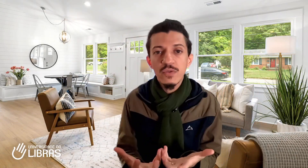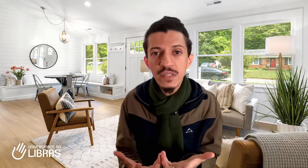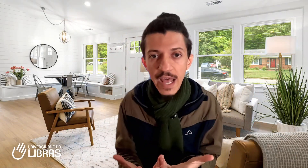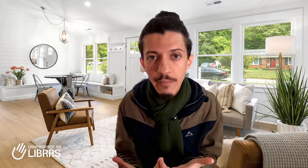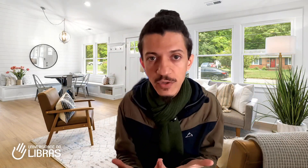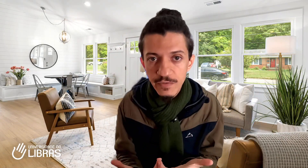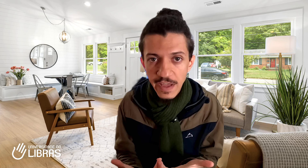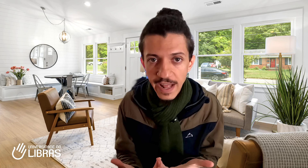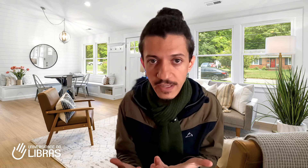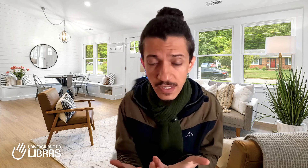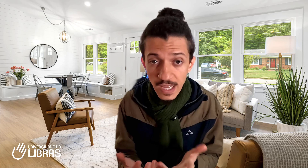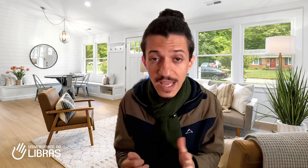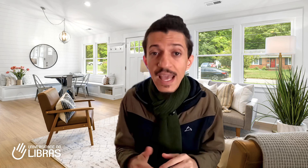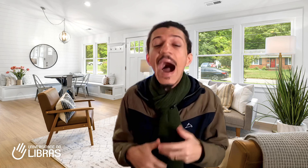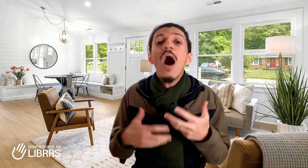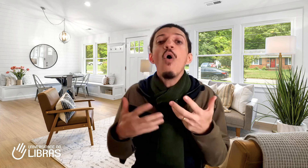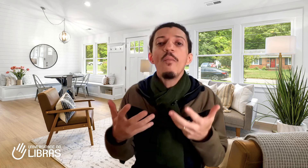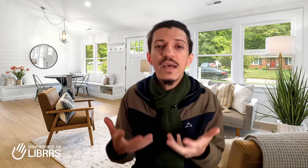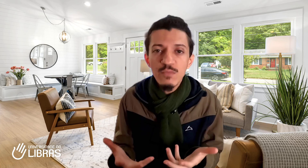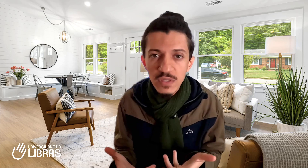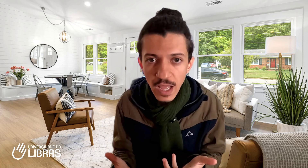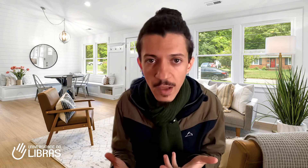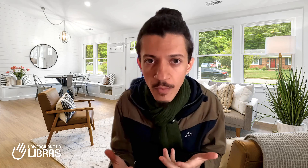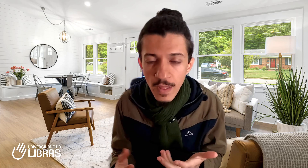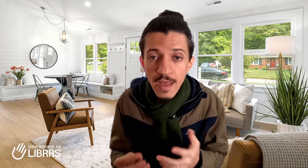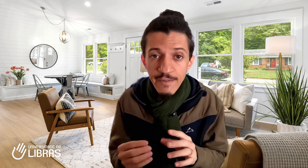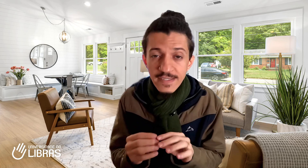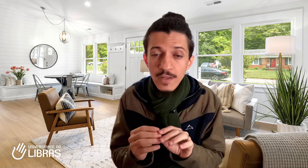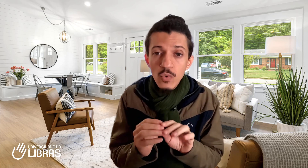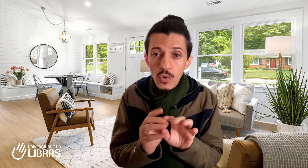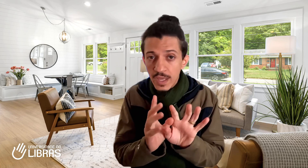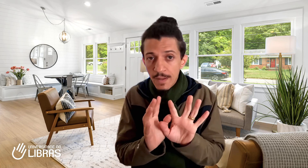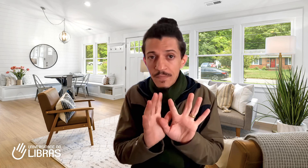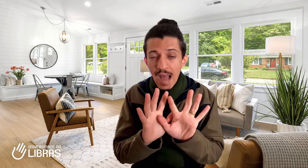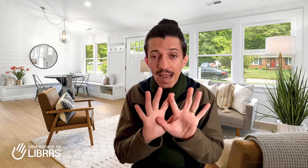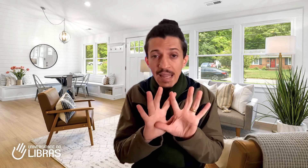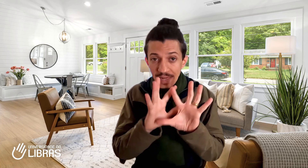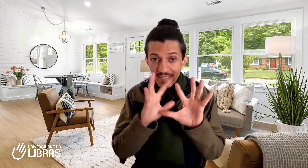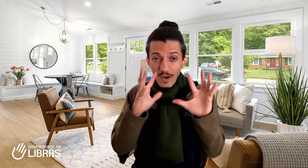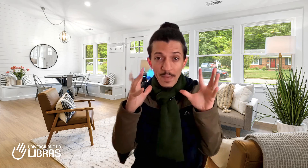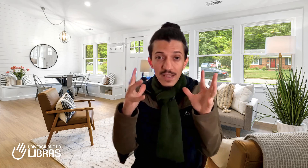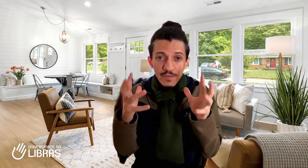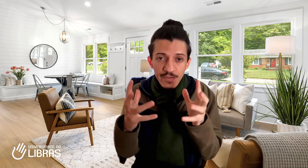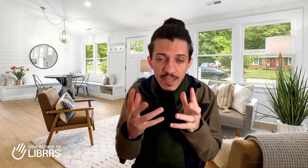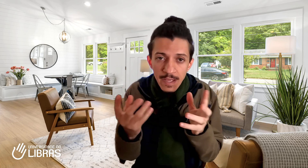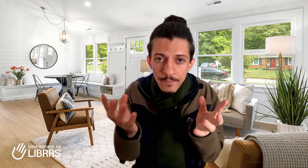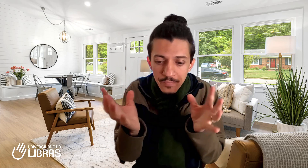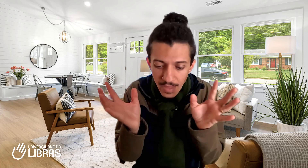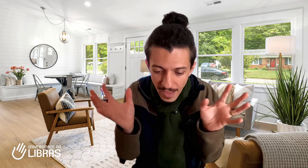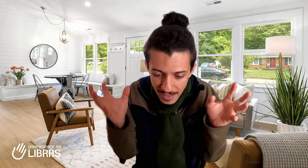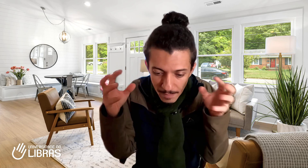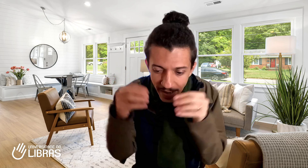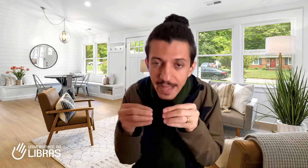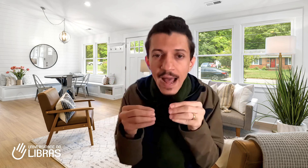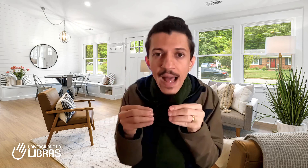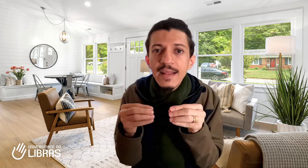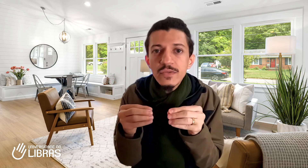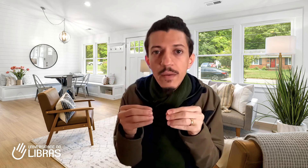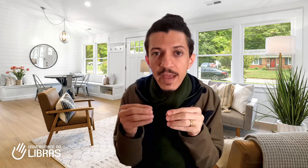cérebro diferentes e, ao mesmo tempo, fazendo com que a Libras realmente fique impregnada na sua mente